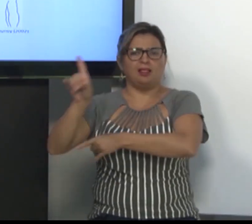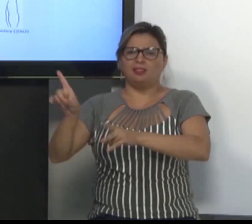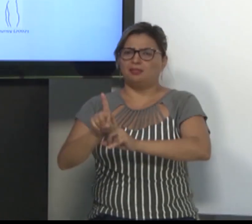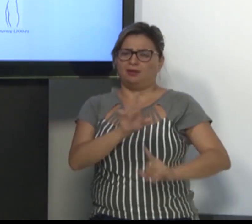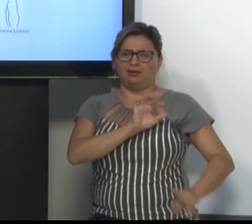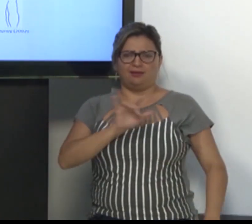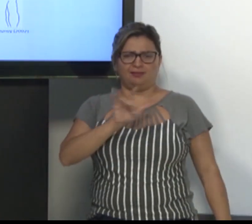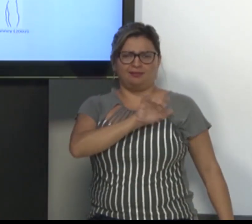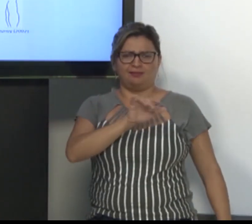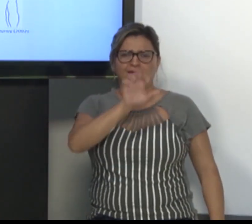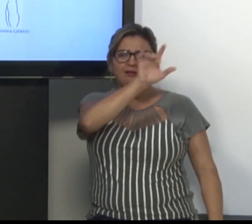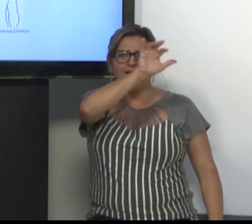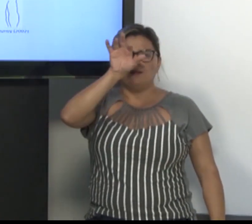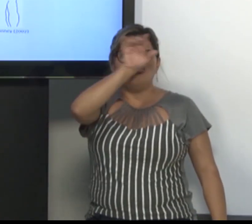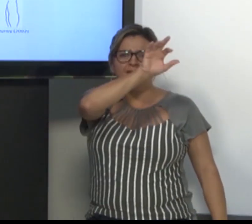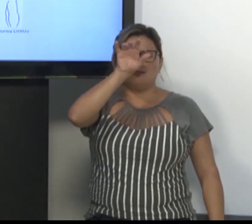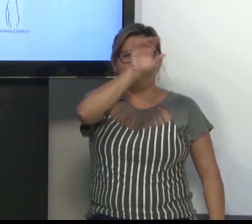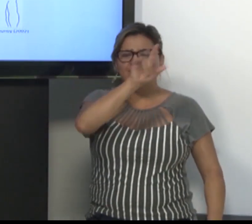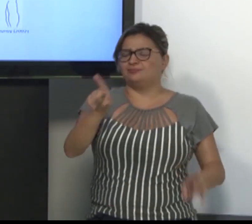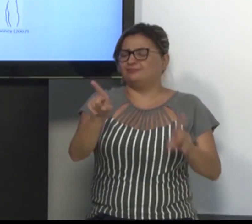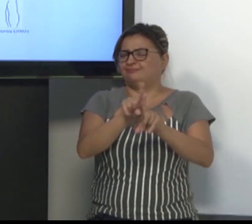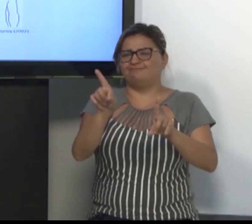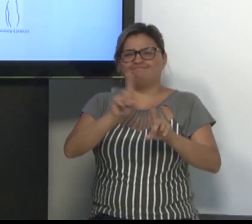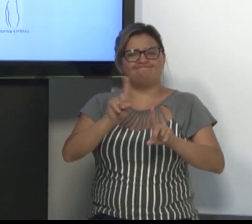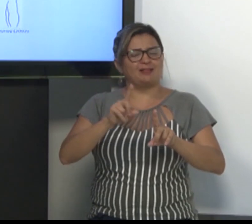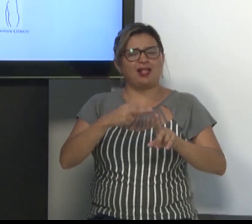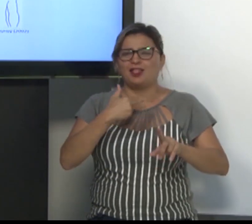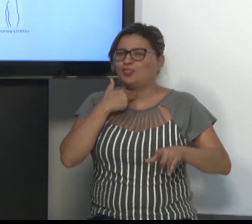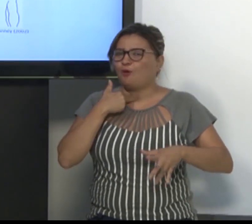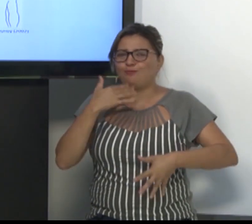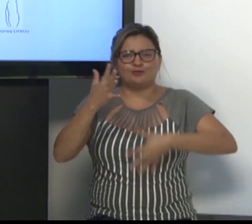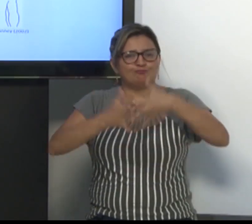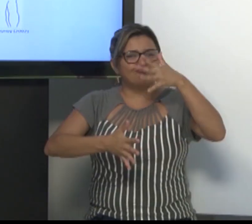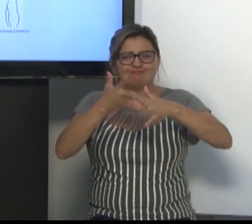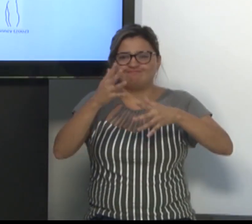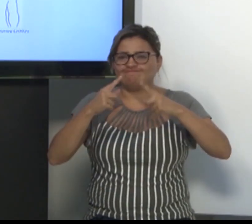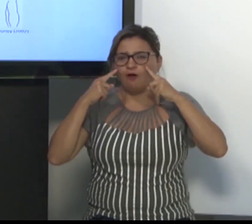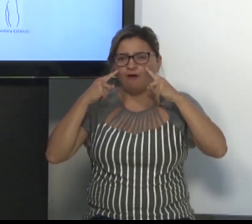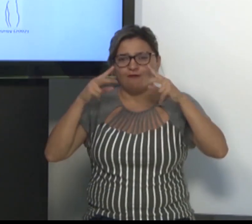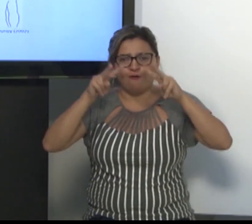há necessidade, também não tem que ser à frente do corpo e nem do rosto.